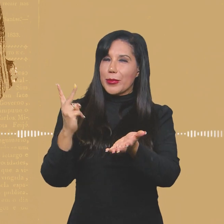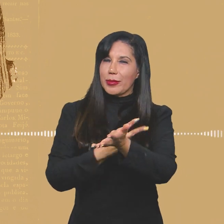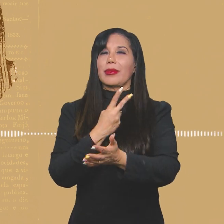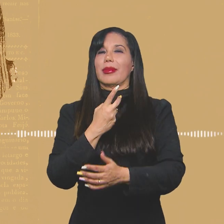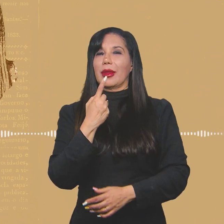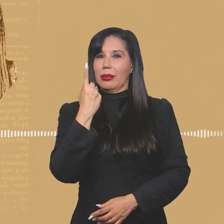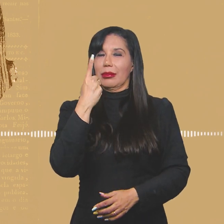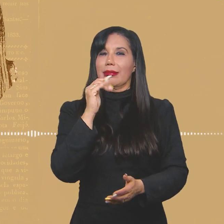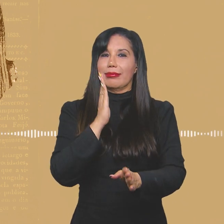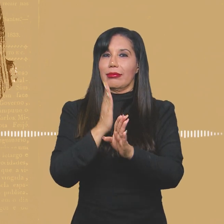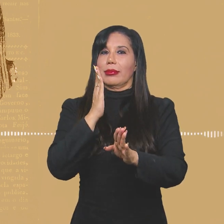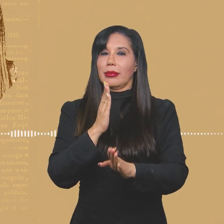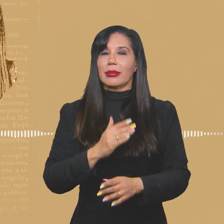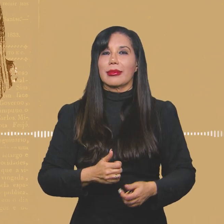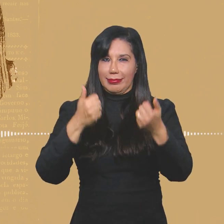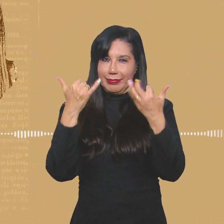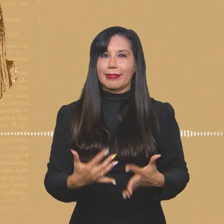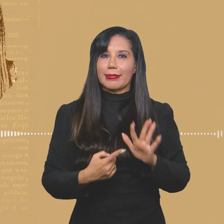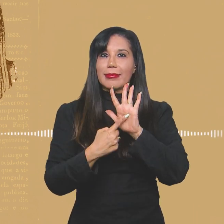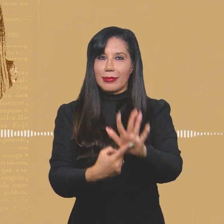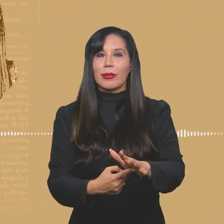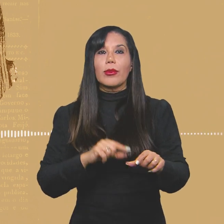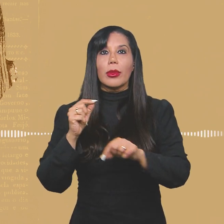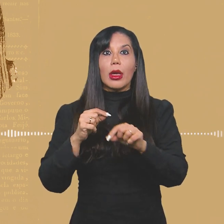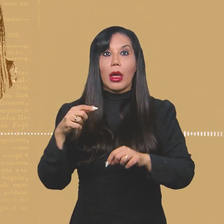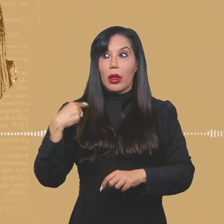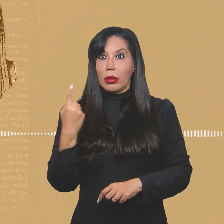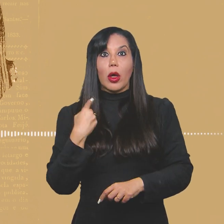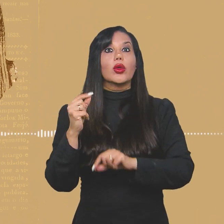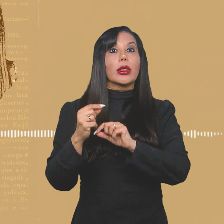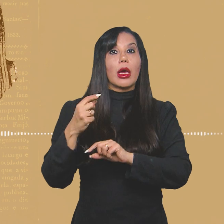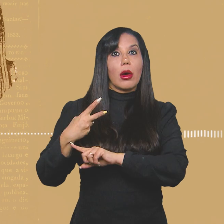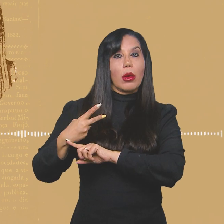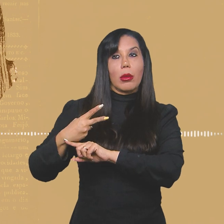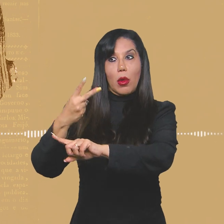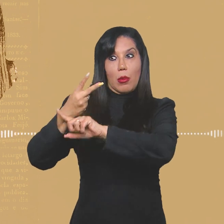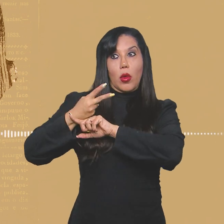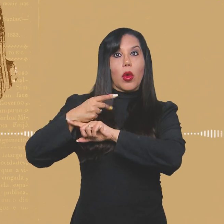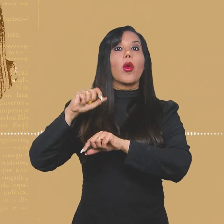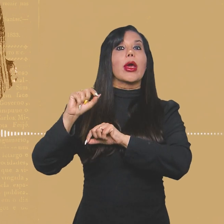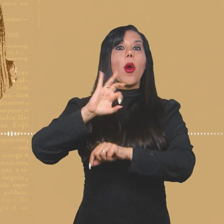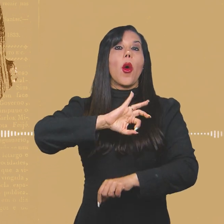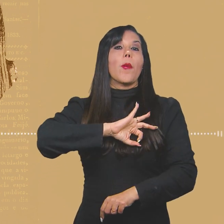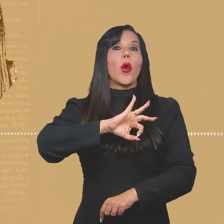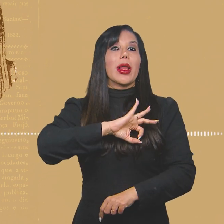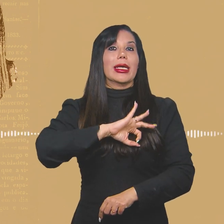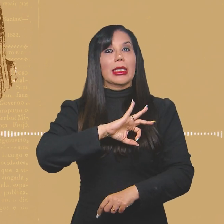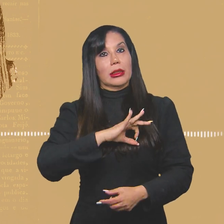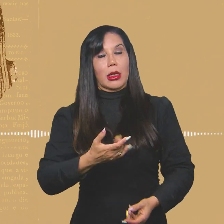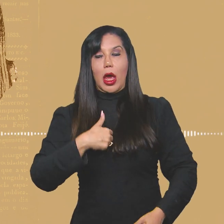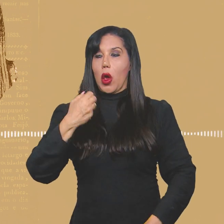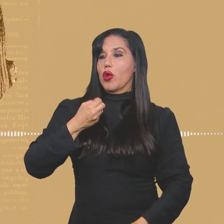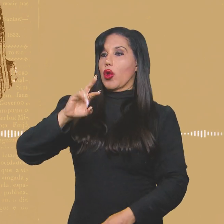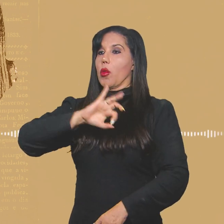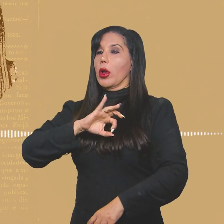significativo. Nós fomos procurados por um polícia, se dizendo polícia